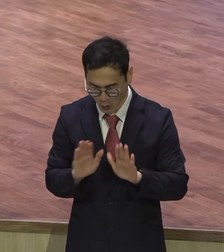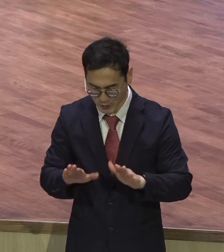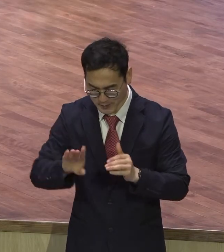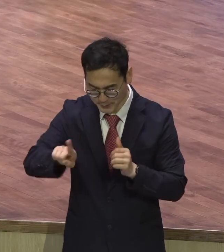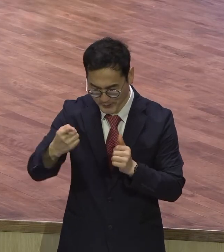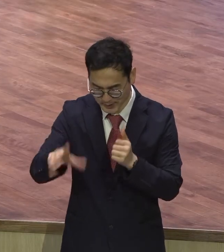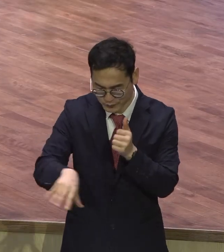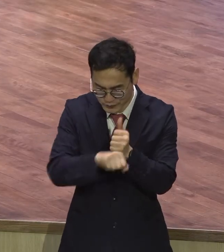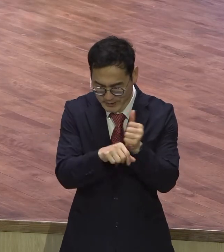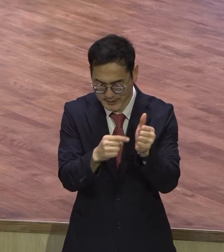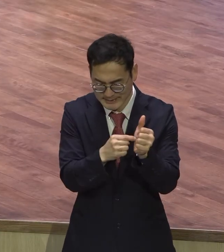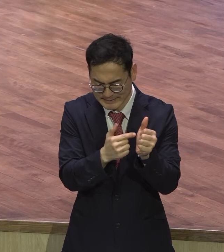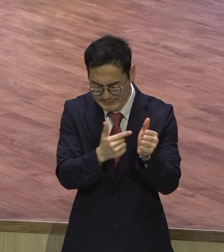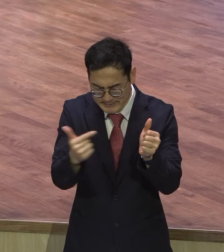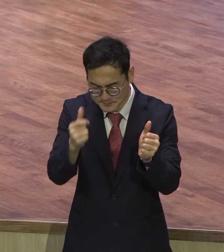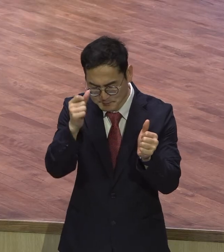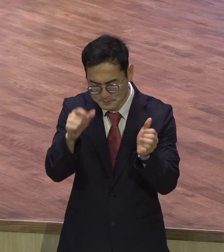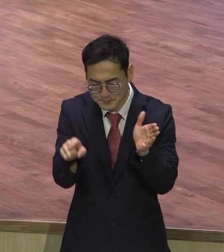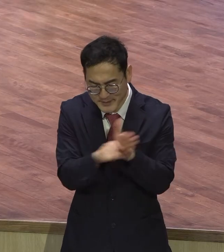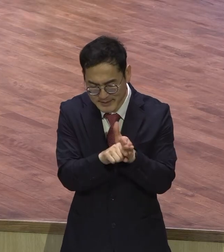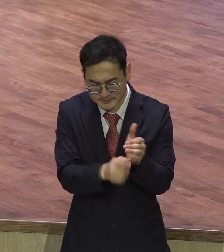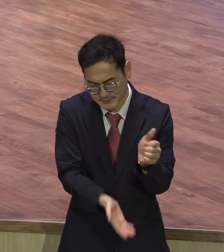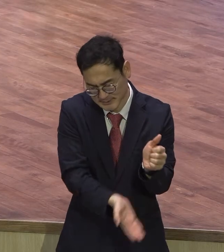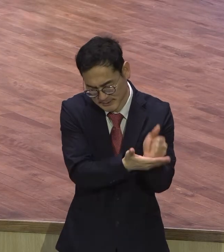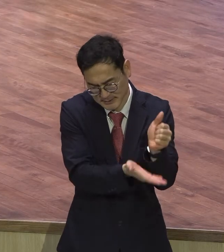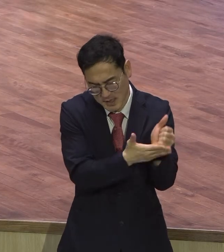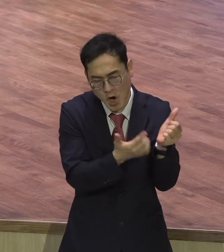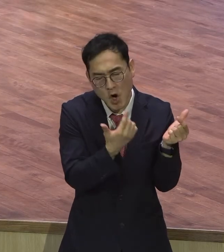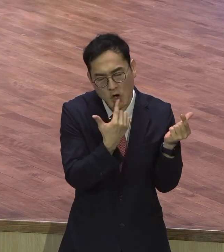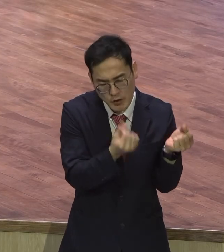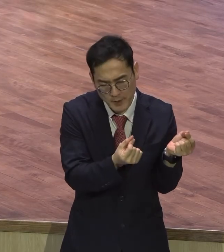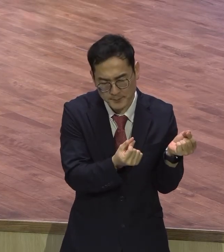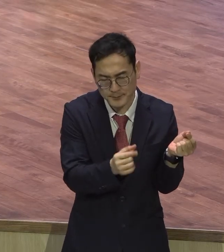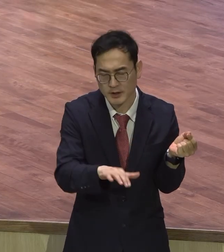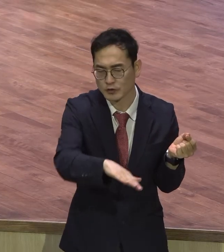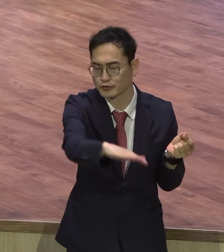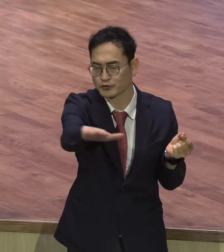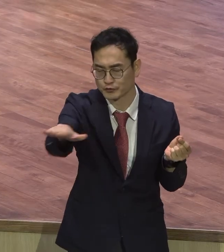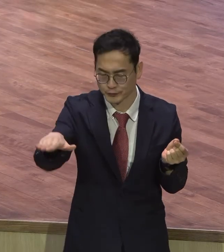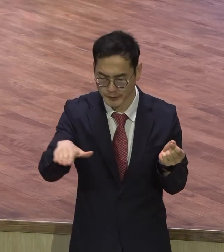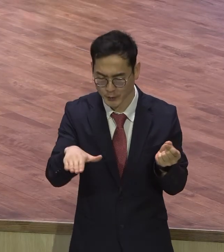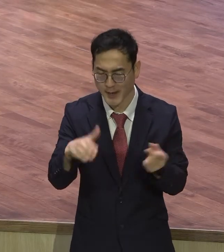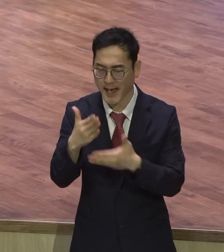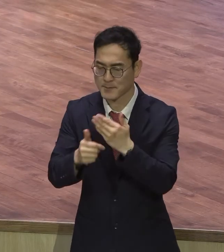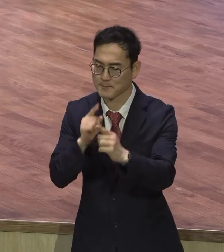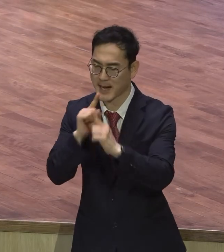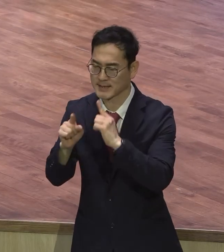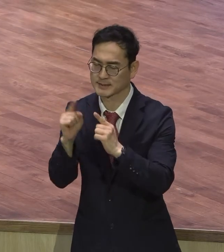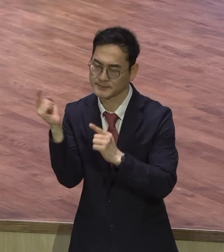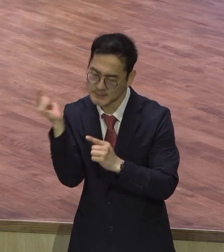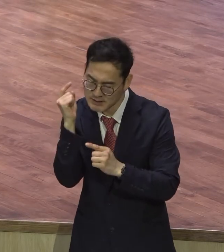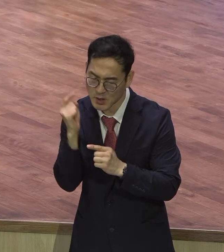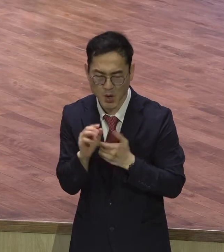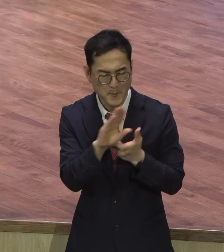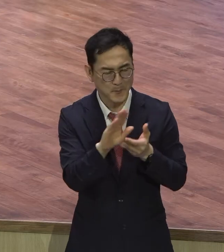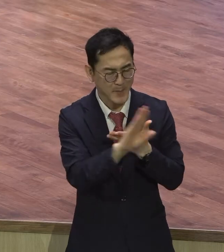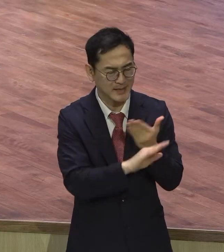예수님이 극찬하신 것처럼 우리 영교의 모든 성도들이 하나님의 말씀을 듣고 바르신들처럼 이스라엘 백성들처럼